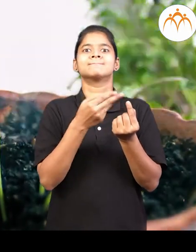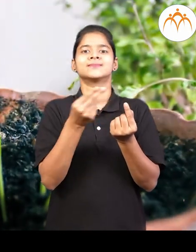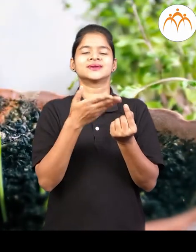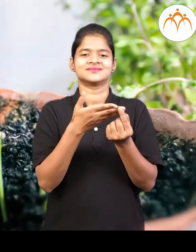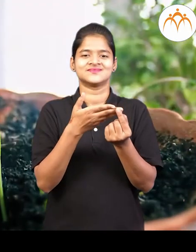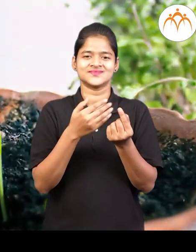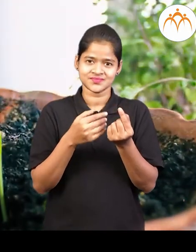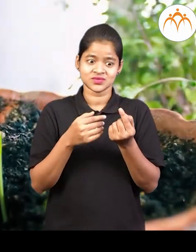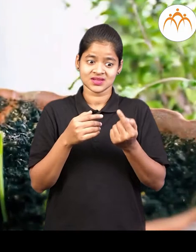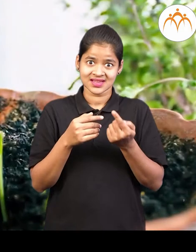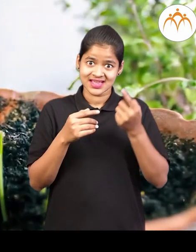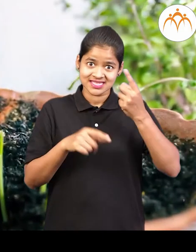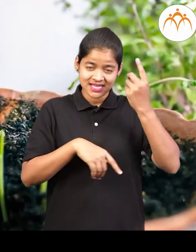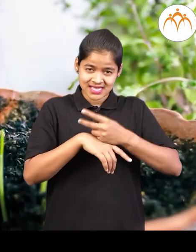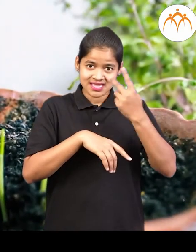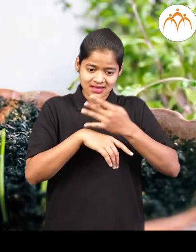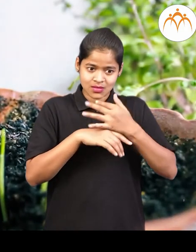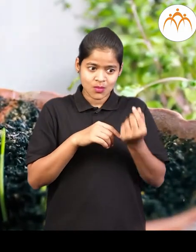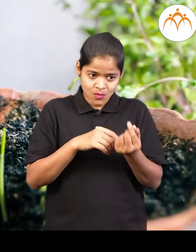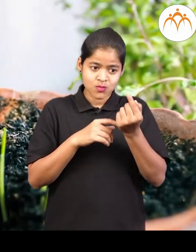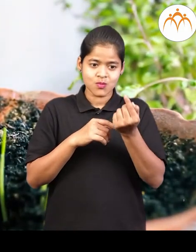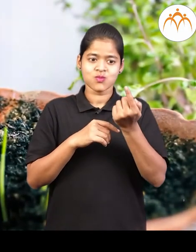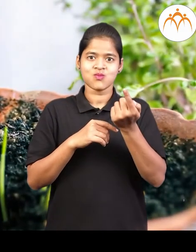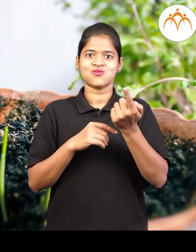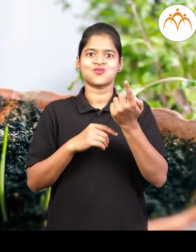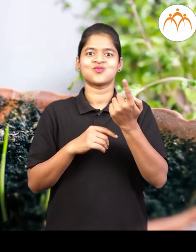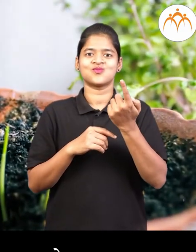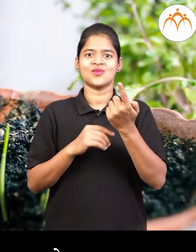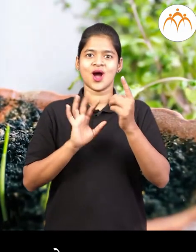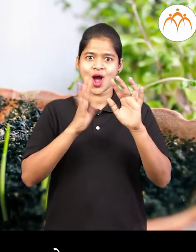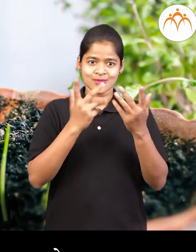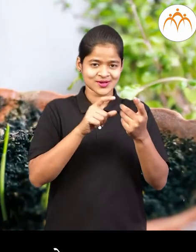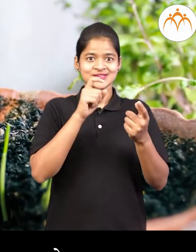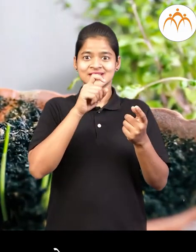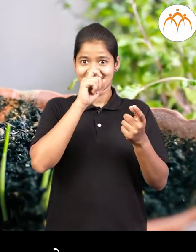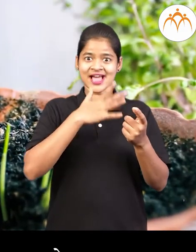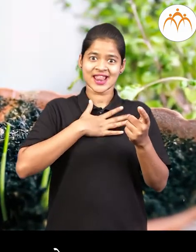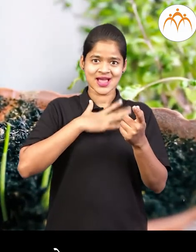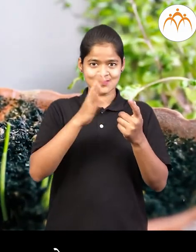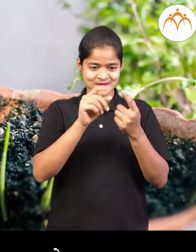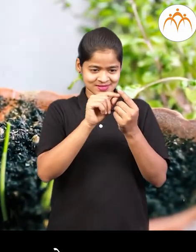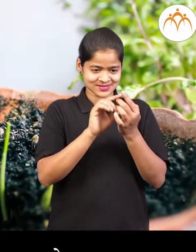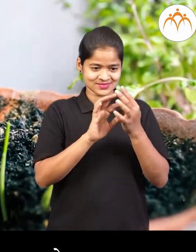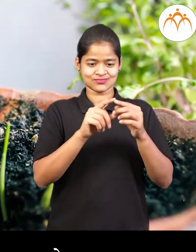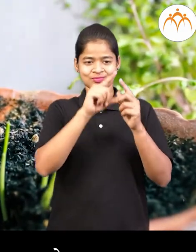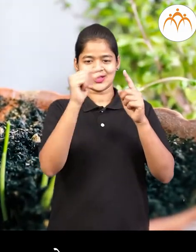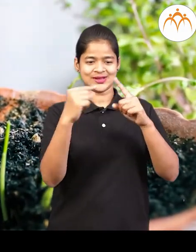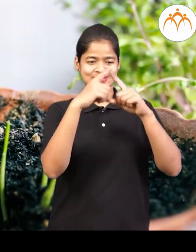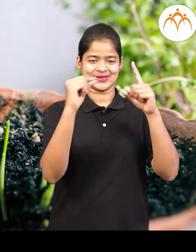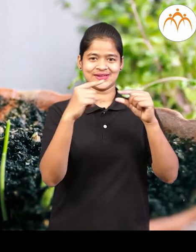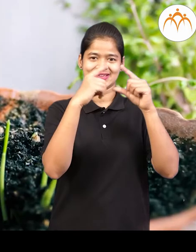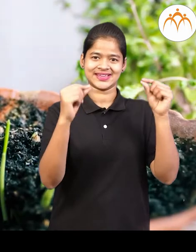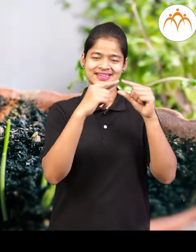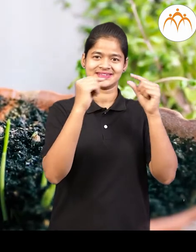अंकूर होता तीन-चार दिवसानी अंकूर वाढ़ून पोप्टी रंगाचे लामबट पान दिसु लागले,